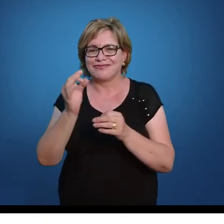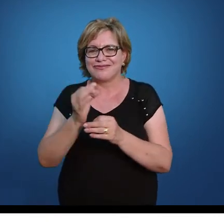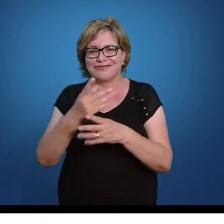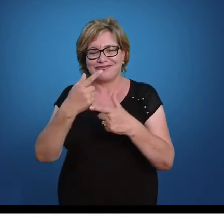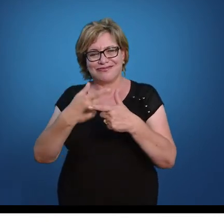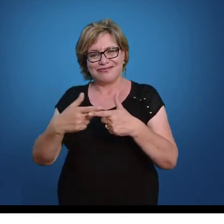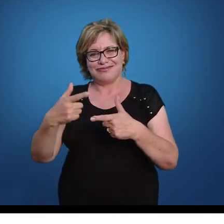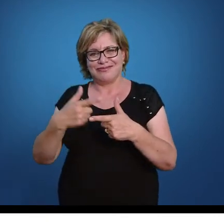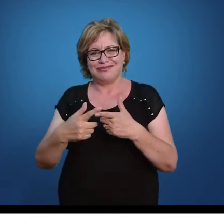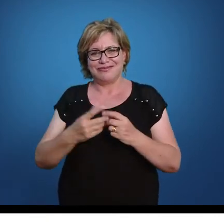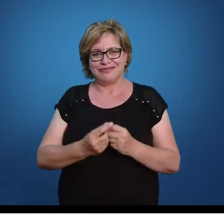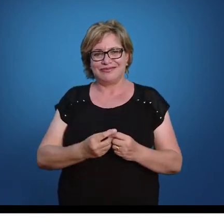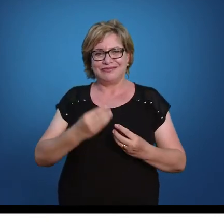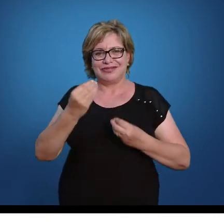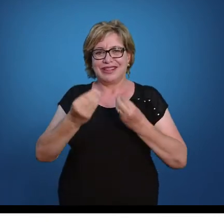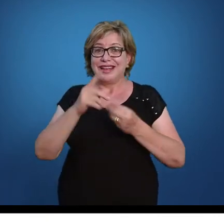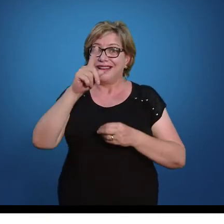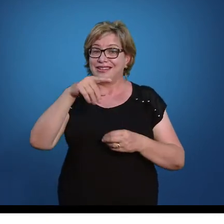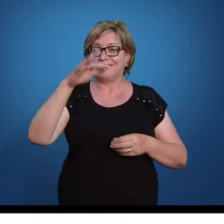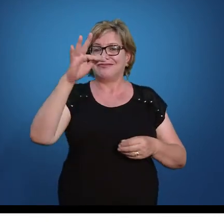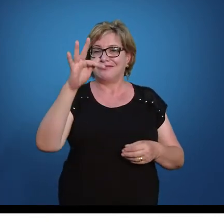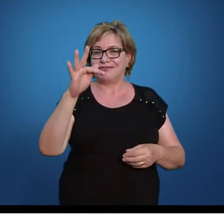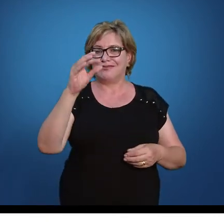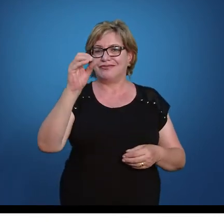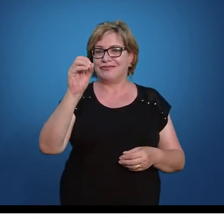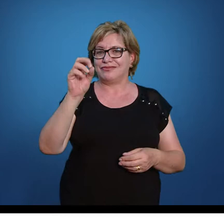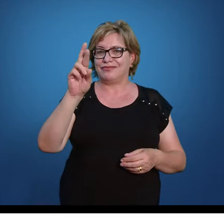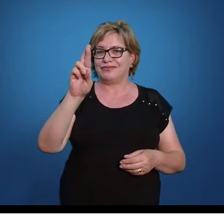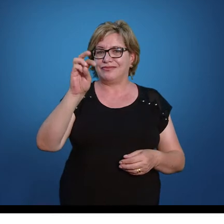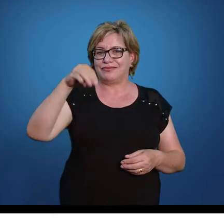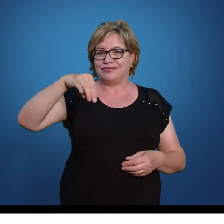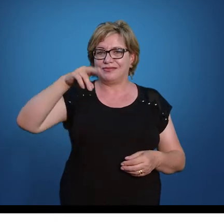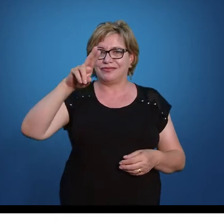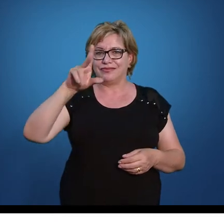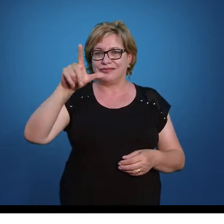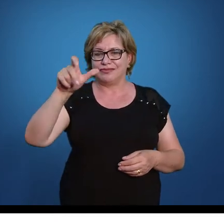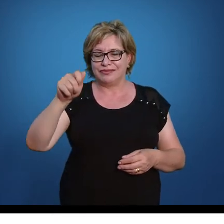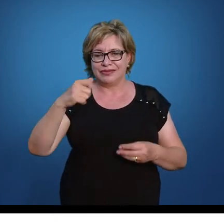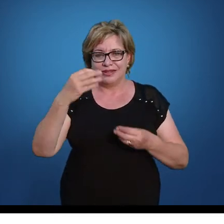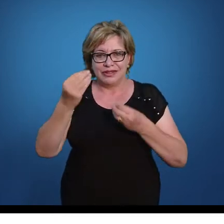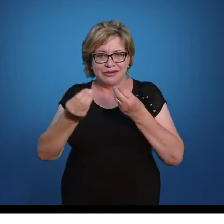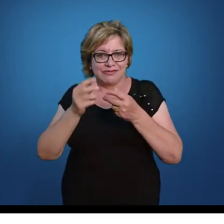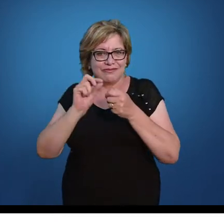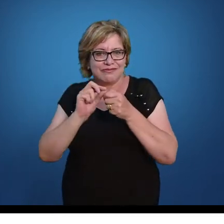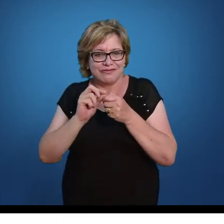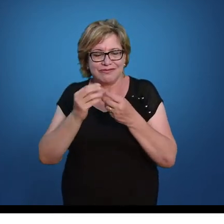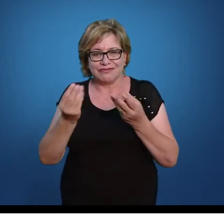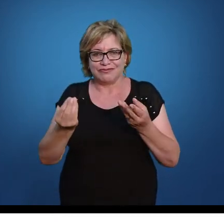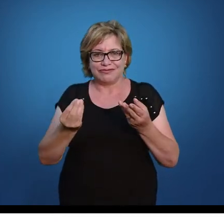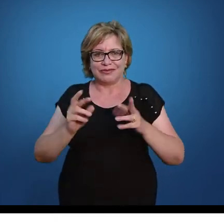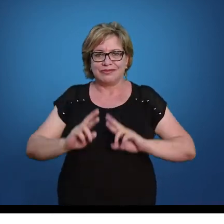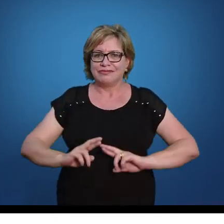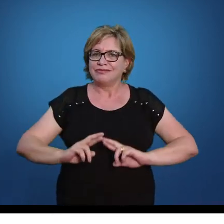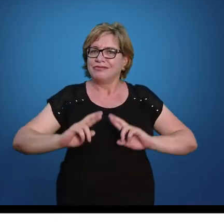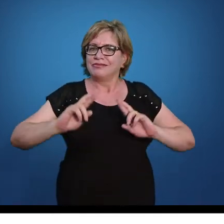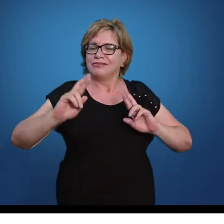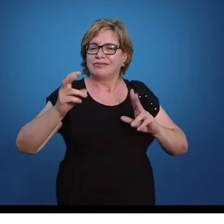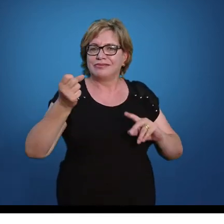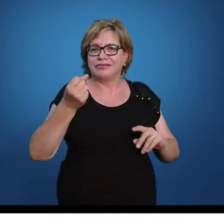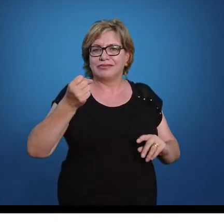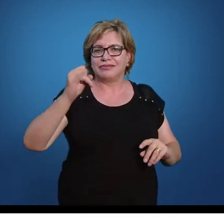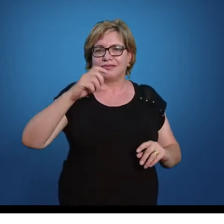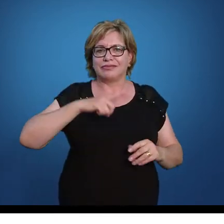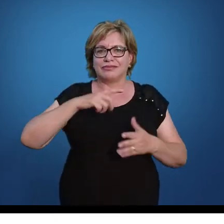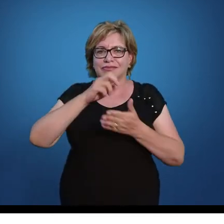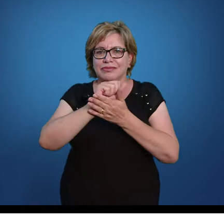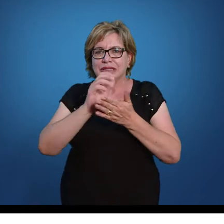problema. Ou seja, meu problema já está resolvido, eu já tenho como resolver ele. Diferente, se você pegar situações, você